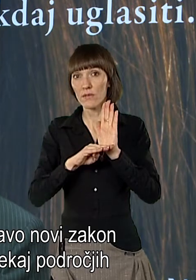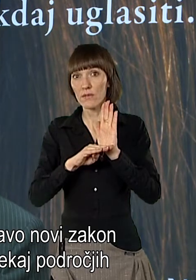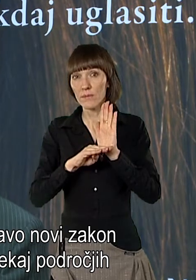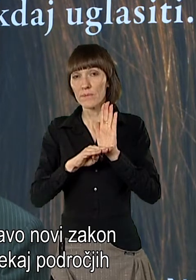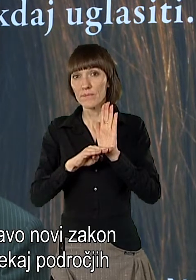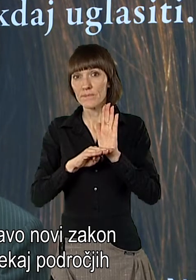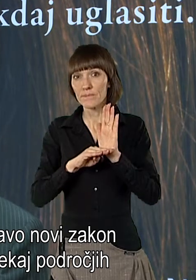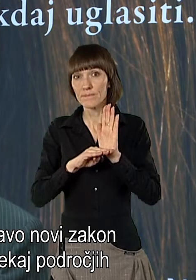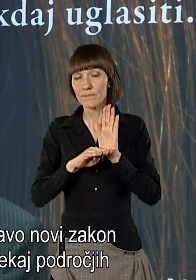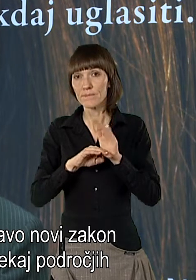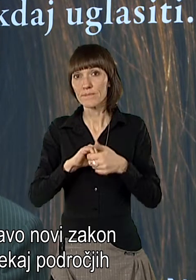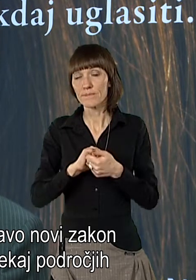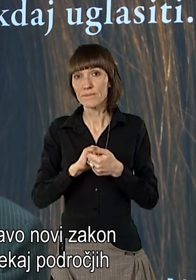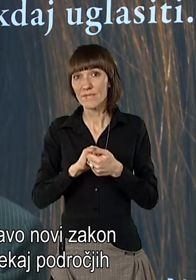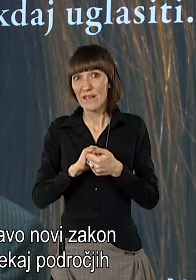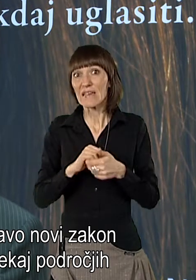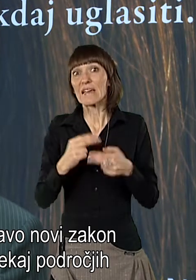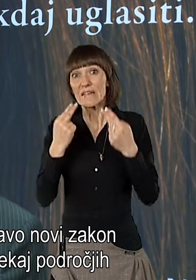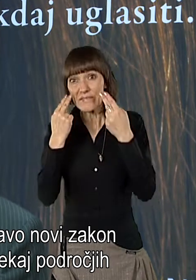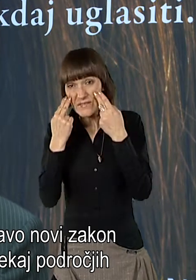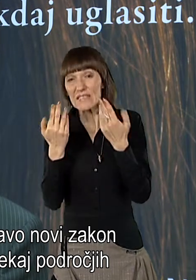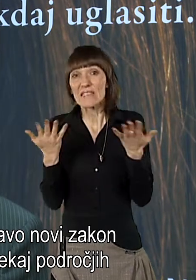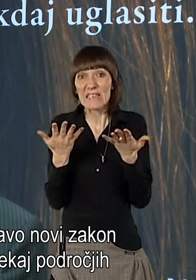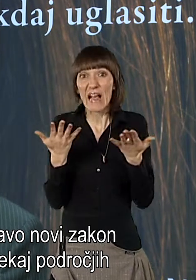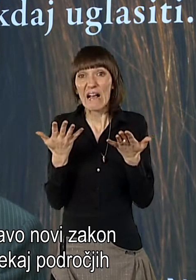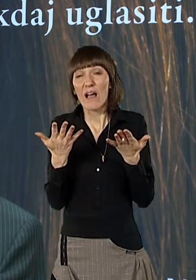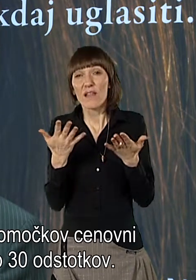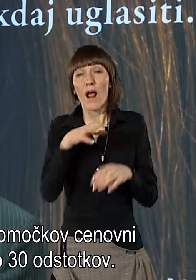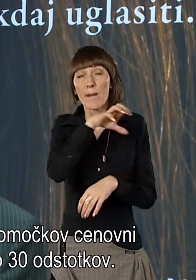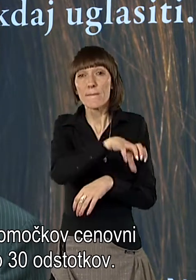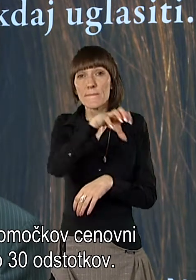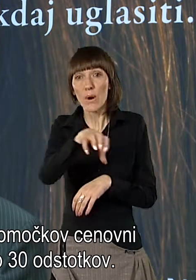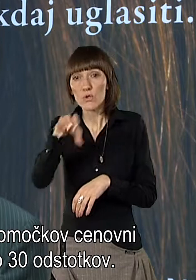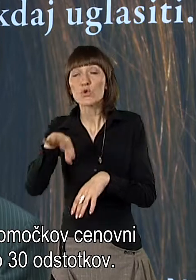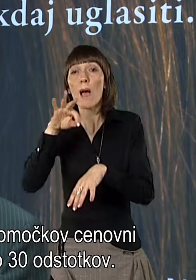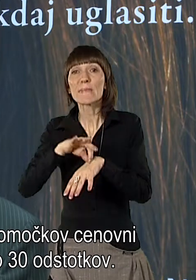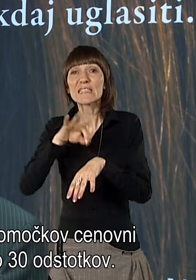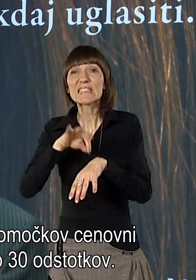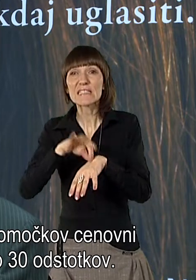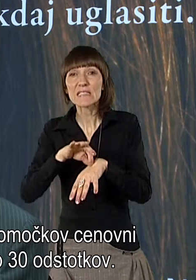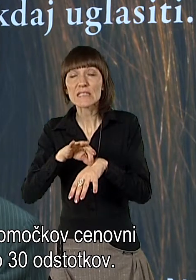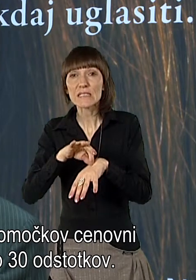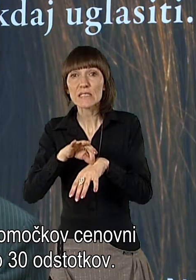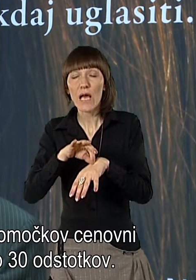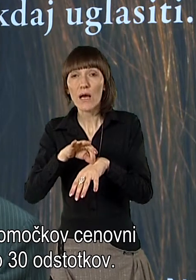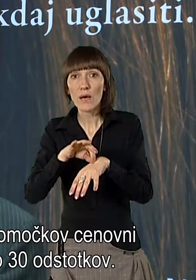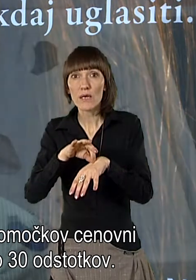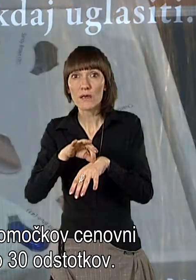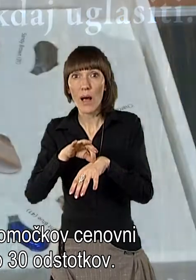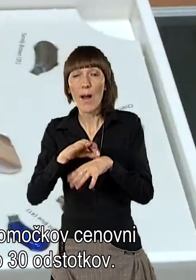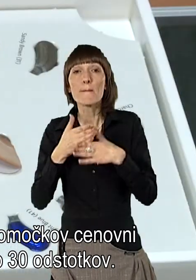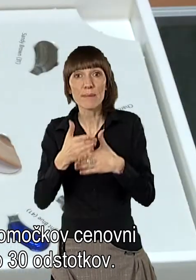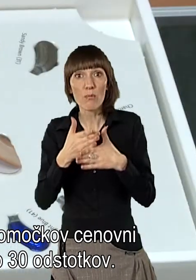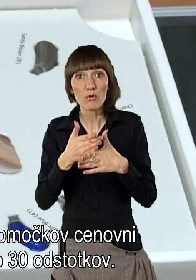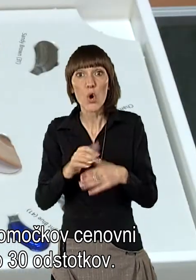31.5., se je kar na nekaj področjih medicinskih pripomočkov so se cenovni standardi